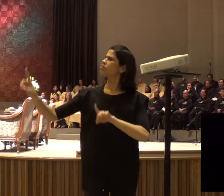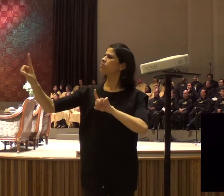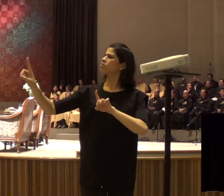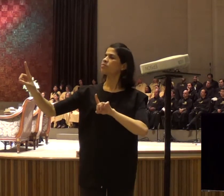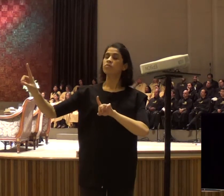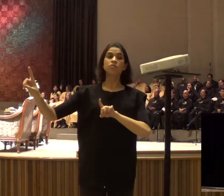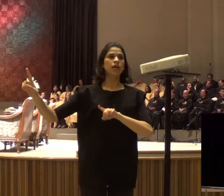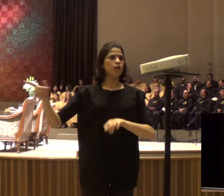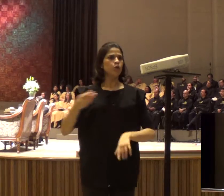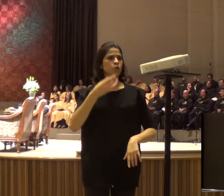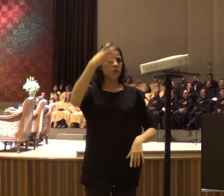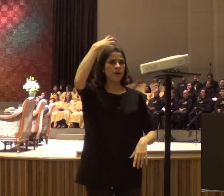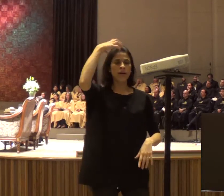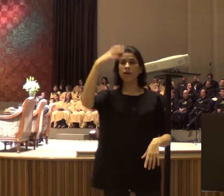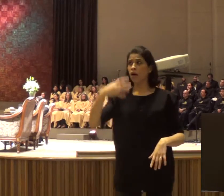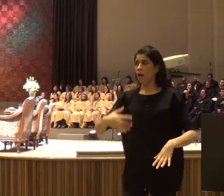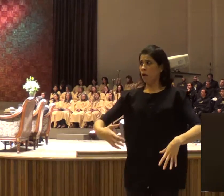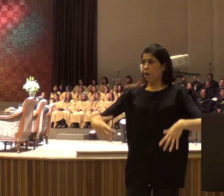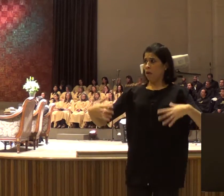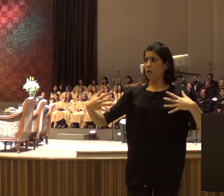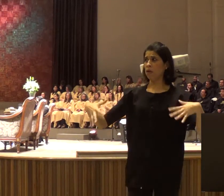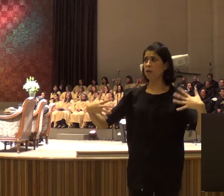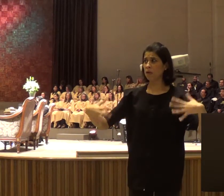para Acabe, e diz assim, Acabe, hoje vai chover,